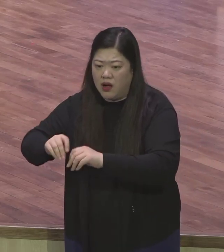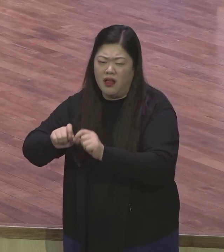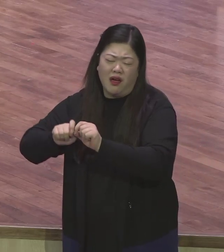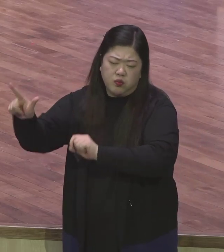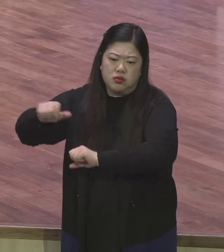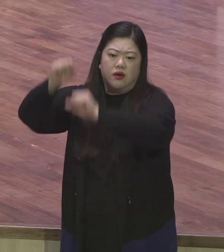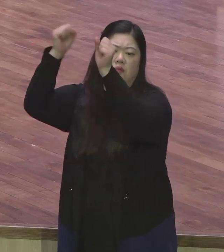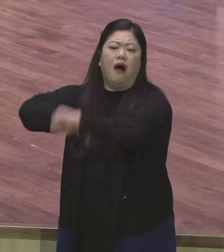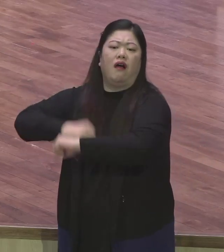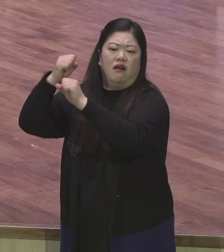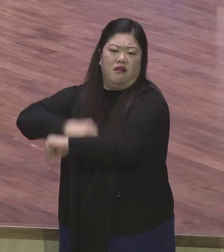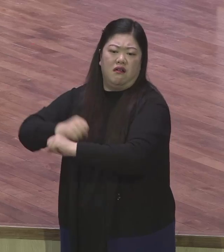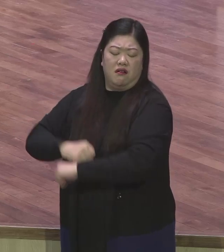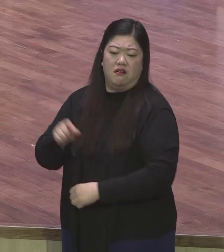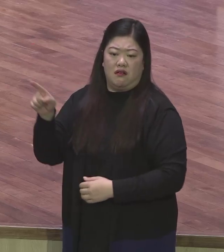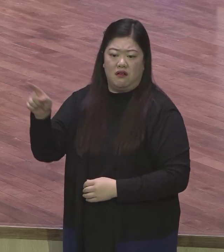다른 사람 판단 주장 무시